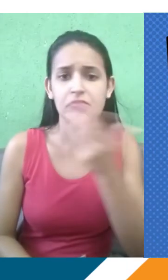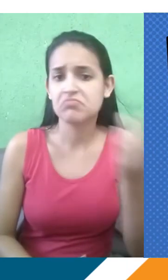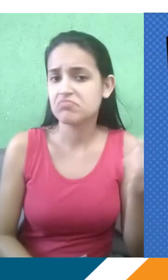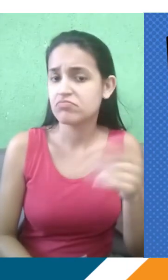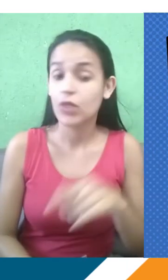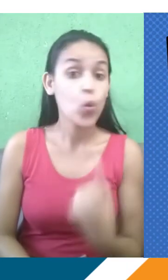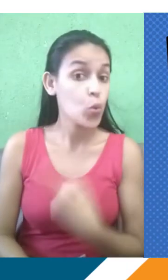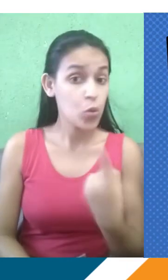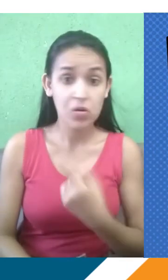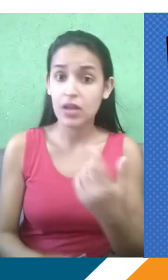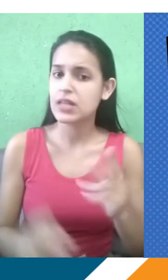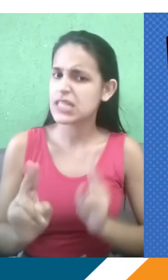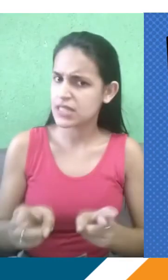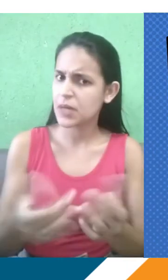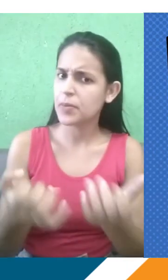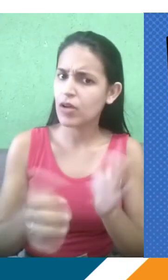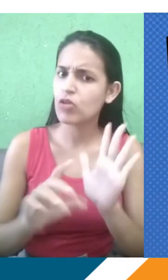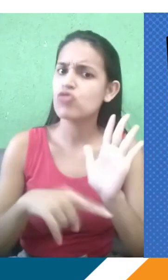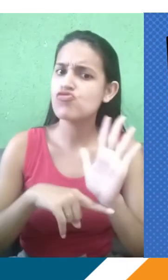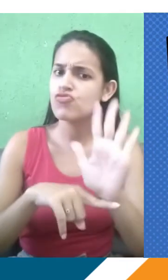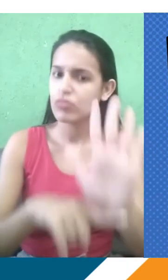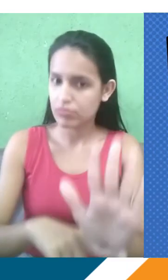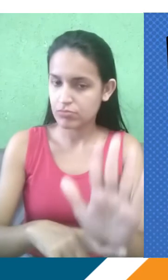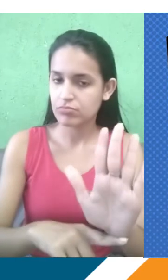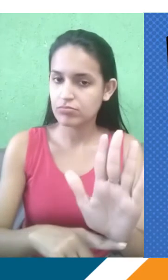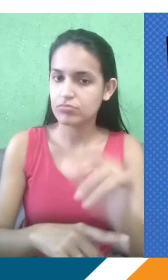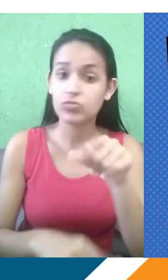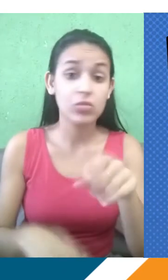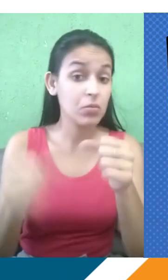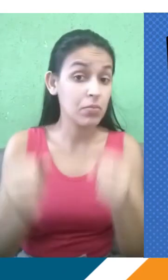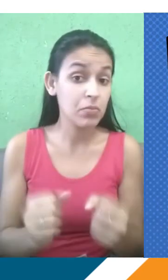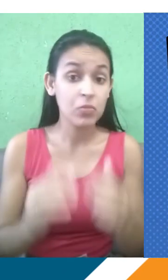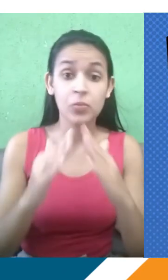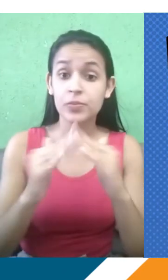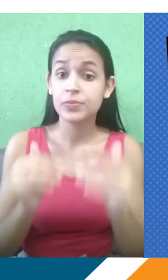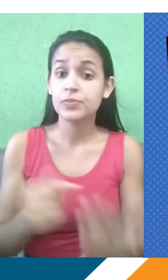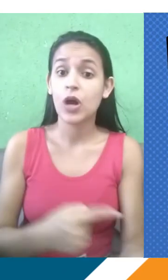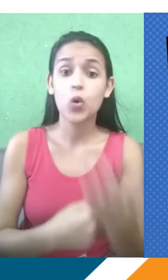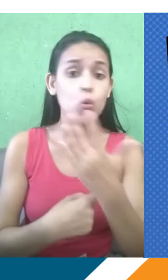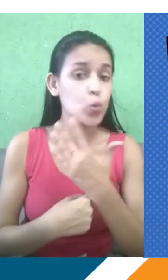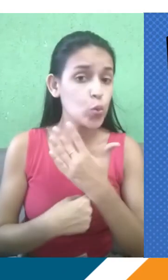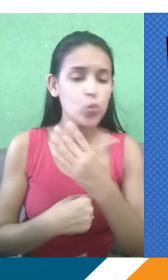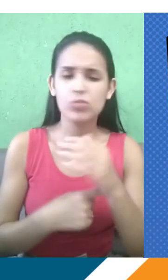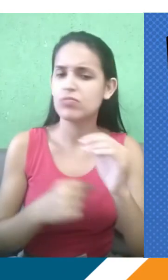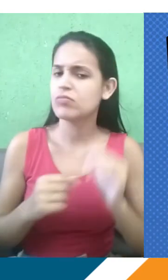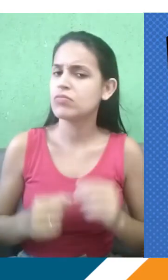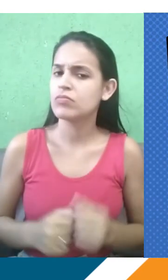disponível para ajudar vocês. Peçam ajuda para qualquer mediador de qualquer matéria, tanto para vocês acessarem qualquer uma dessas plataformas, tipo